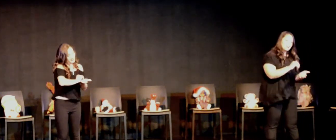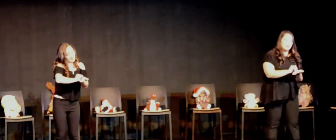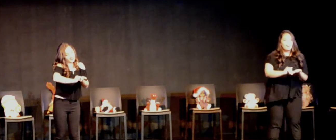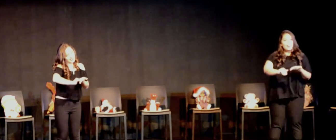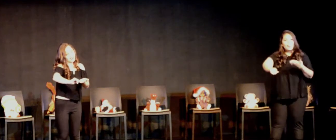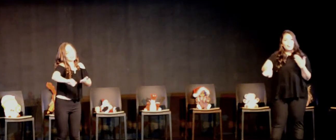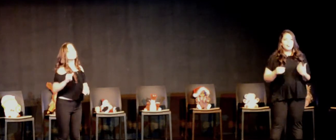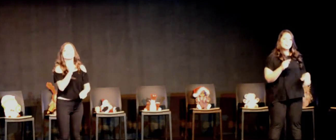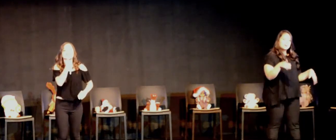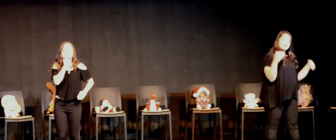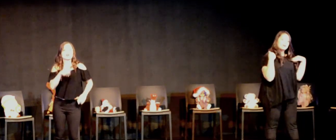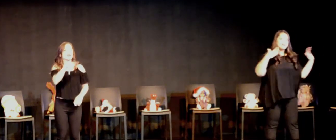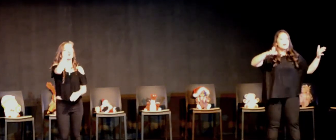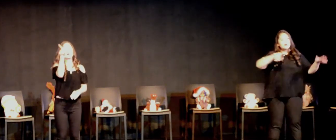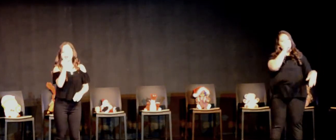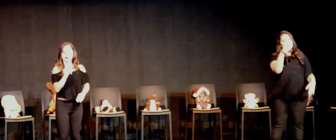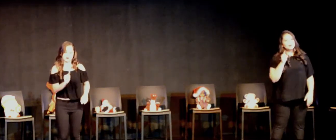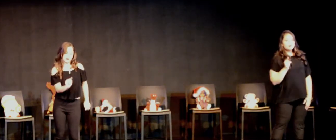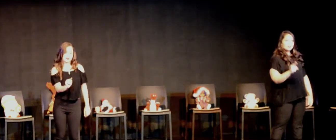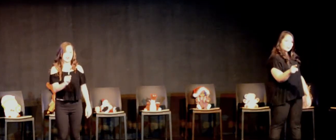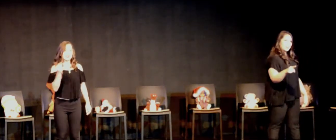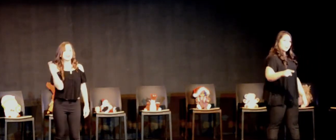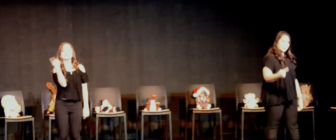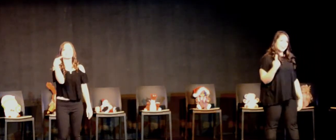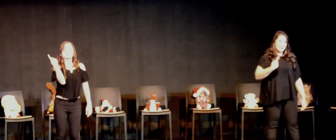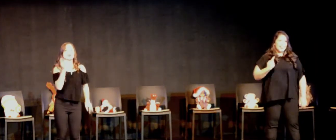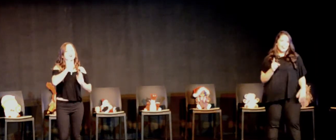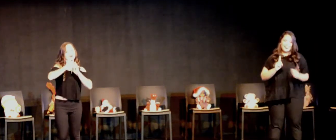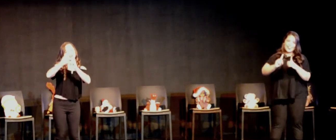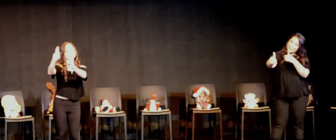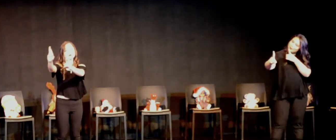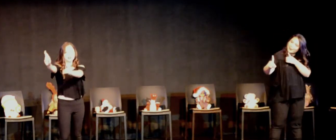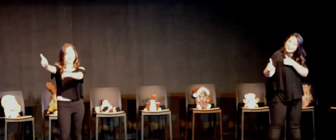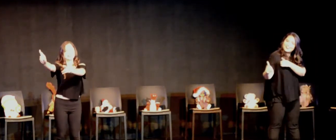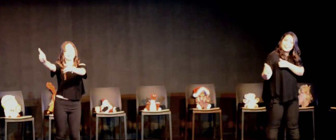dejas No habrá preguntas Solo respuestas